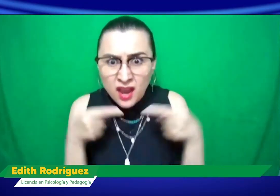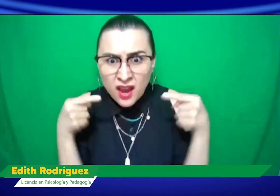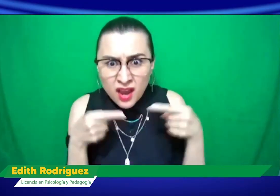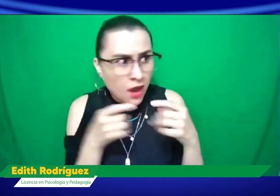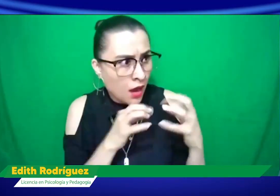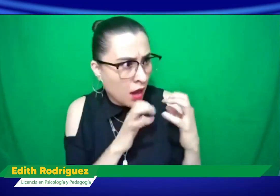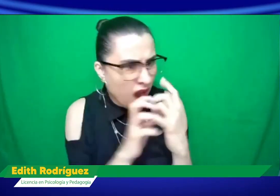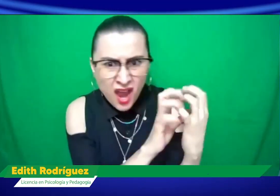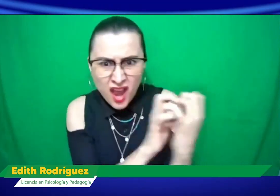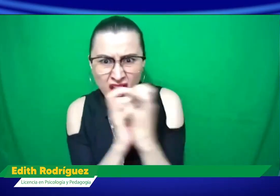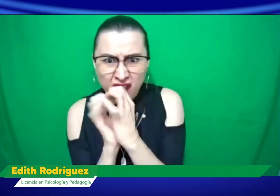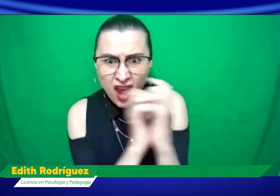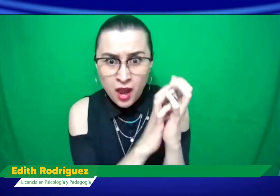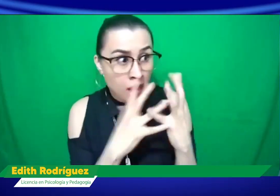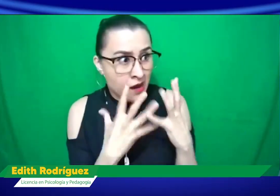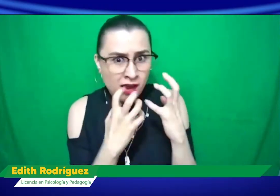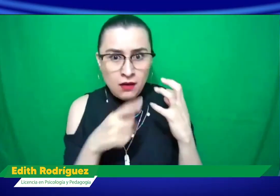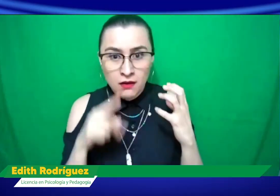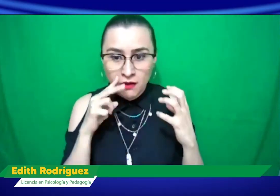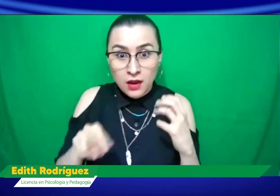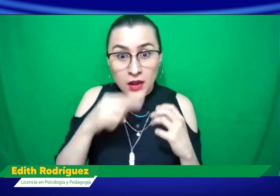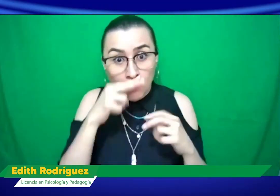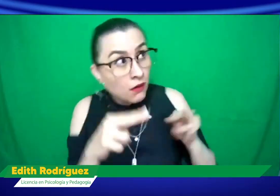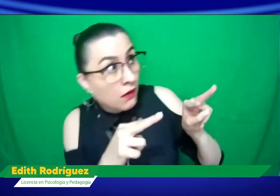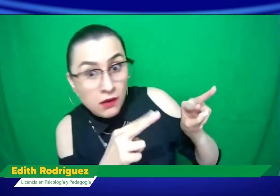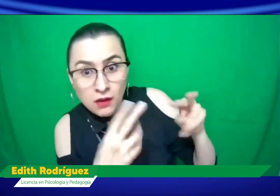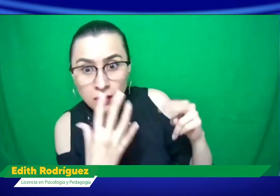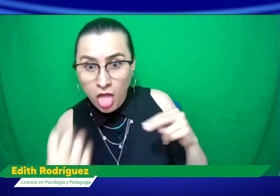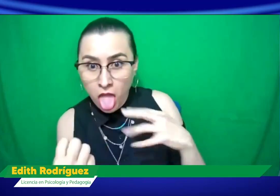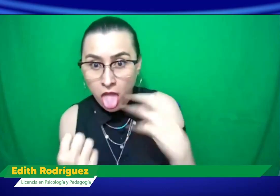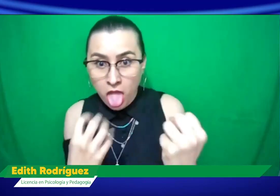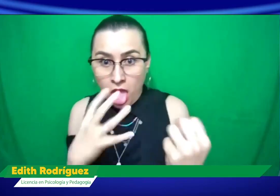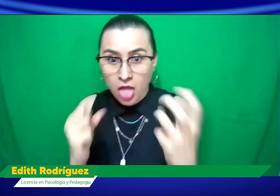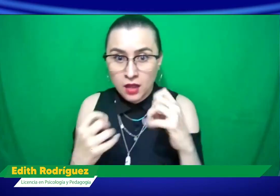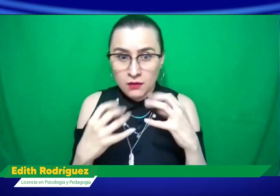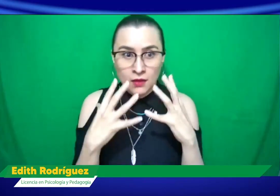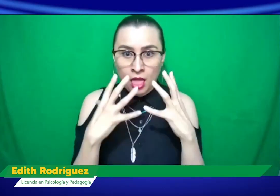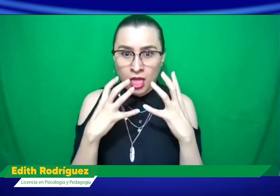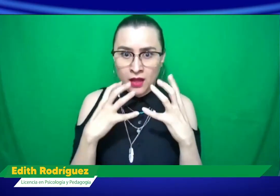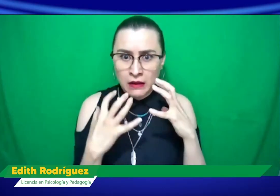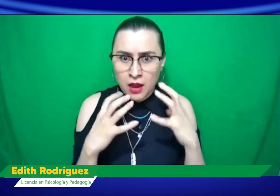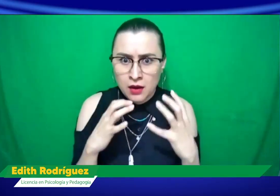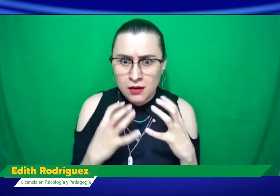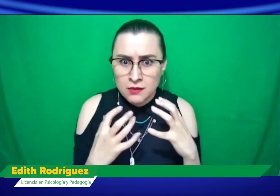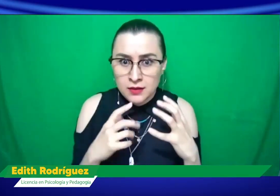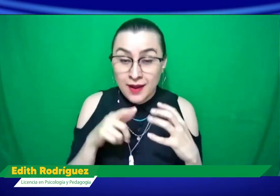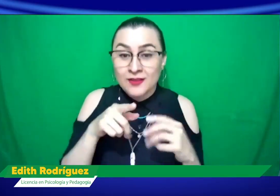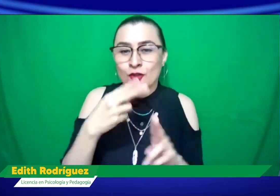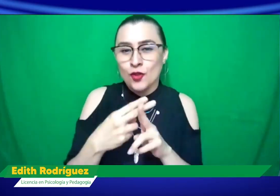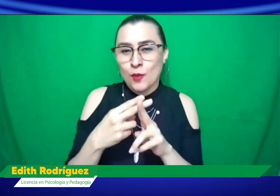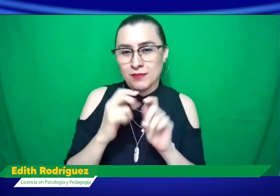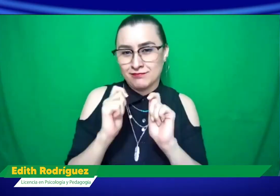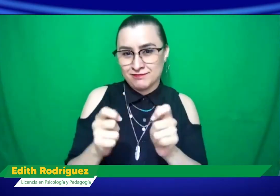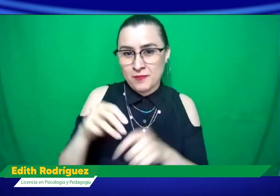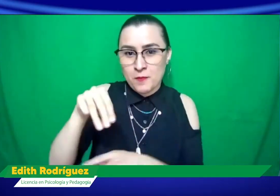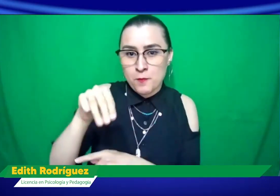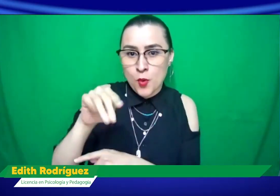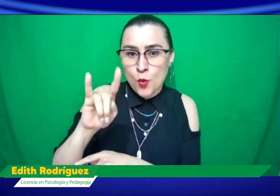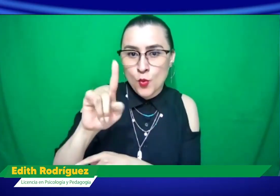diferentes, o cuando estamos juntos, estamos discutiendo todo el tiempo, todo esto, todo esto va cargando a la persona.